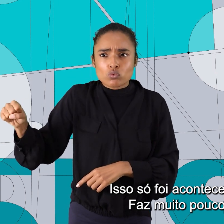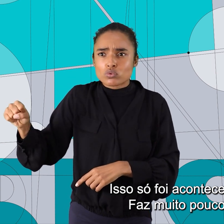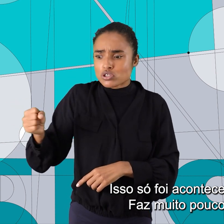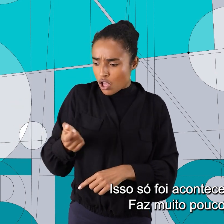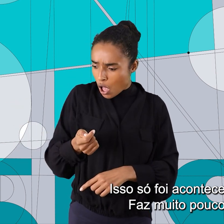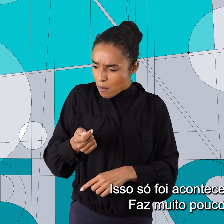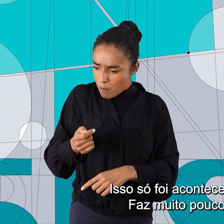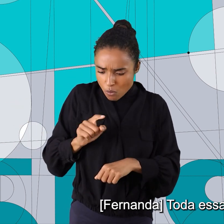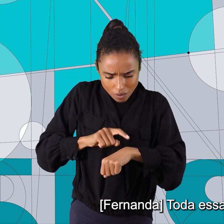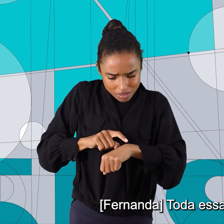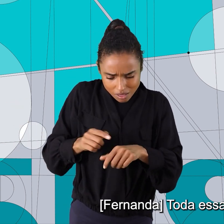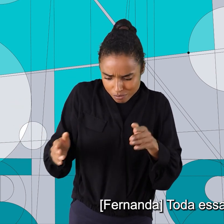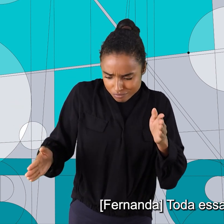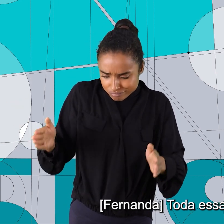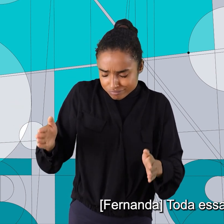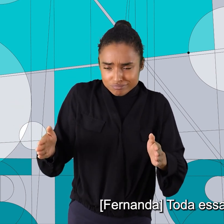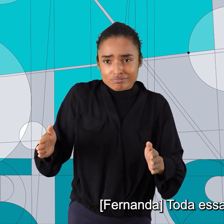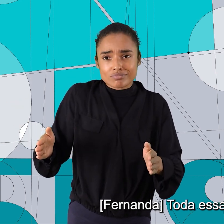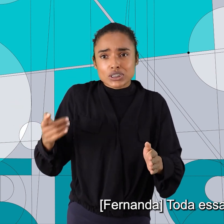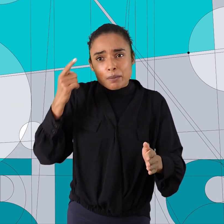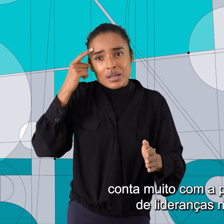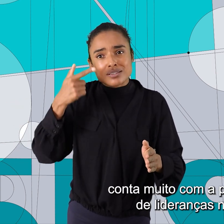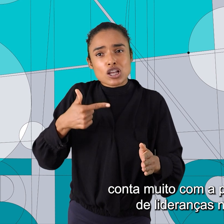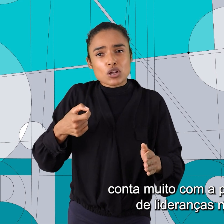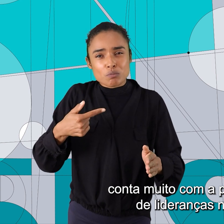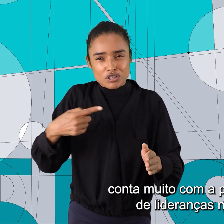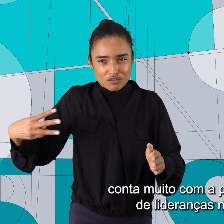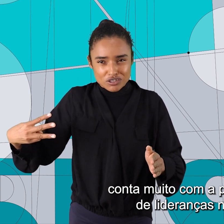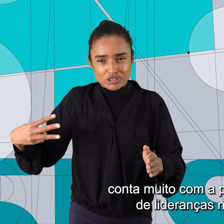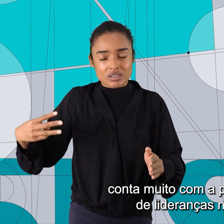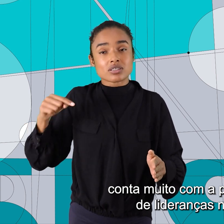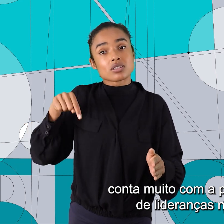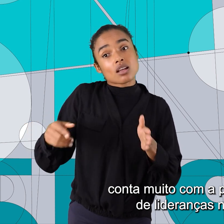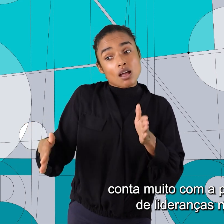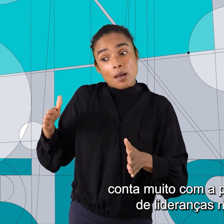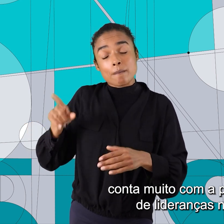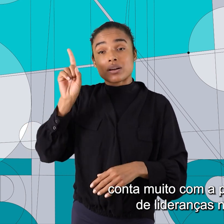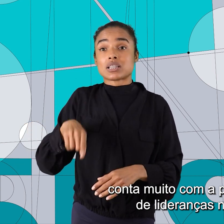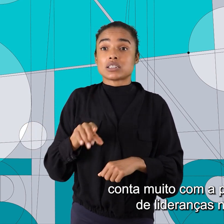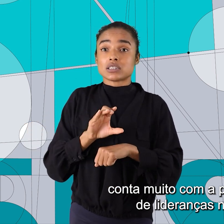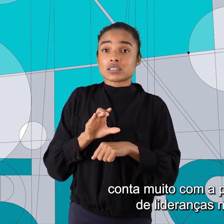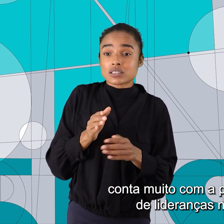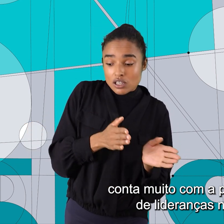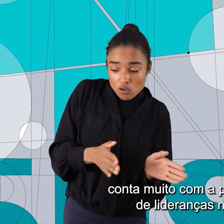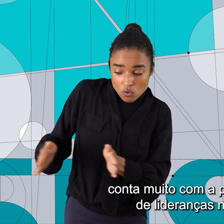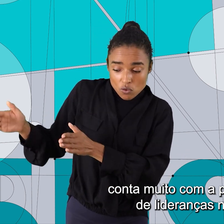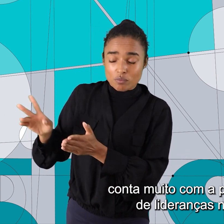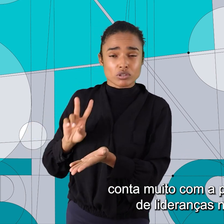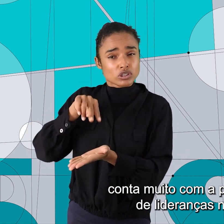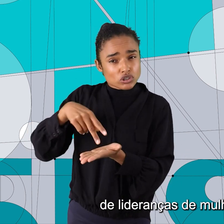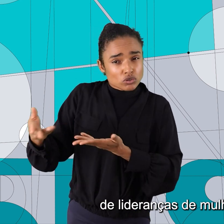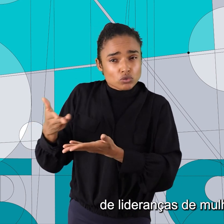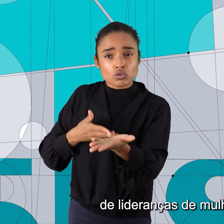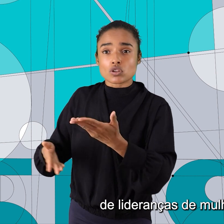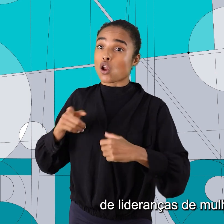muito pouco tempo. Toda essa construção conta muito com a participação de lideranças